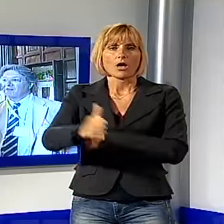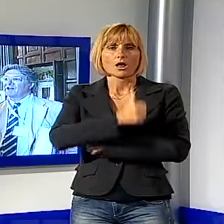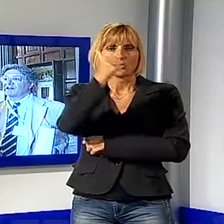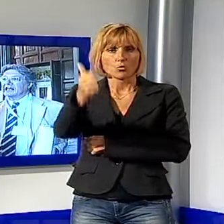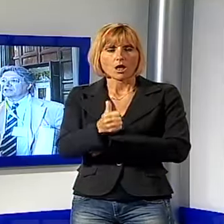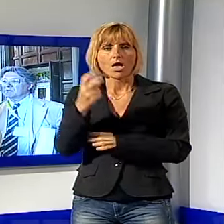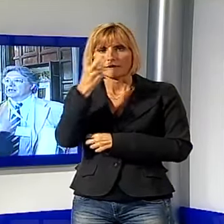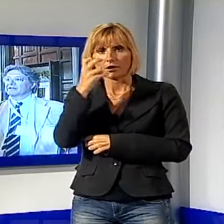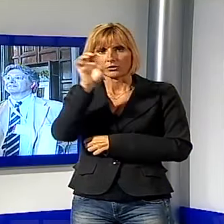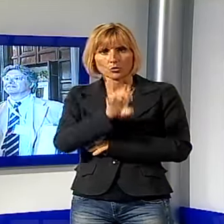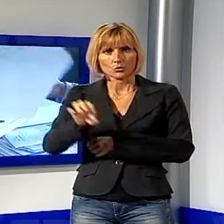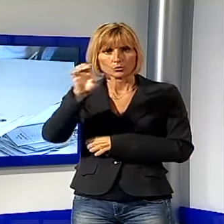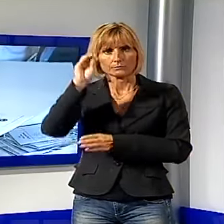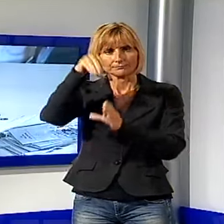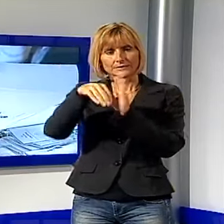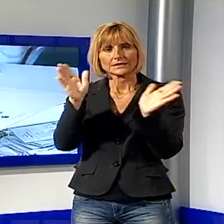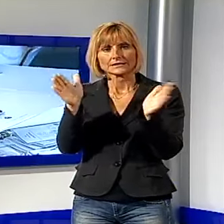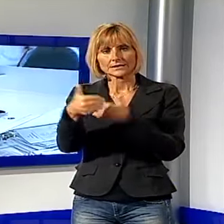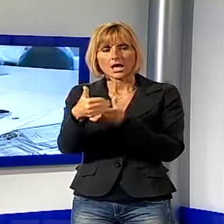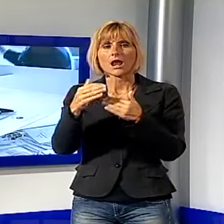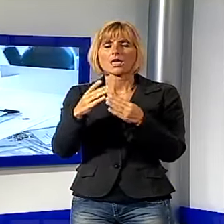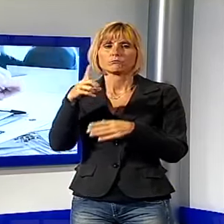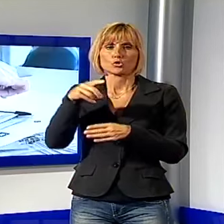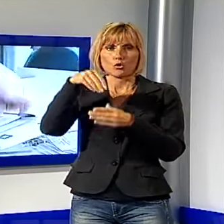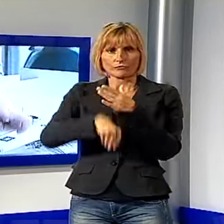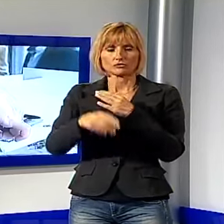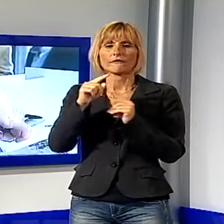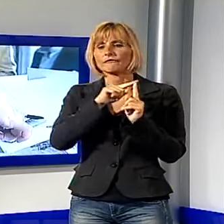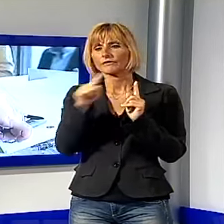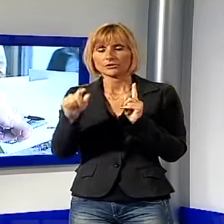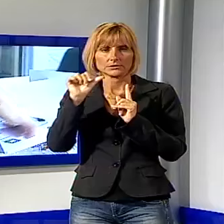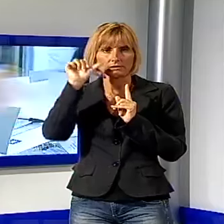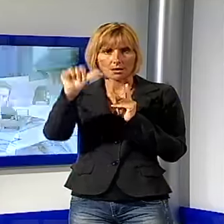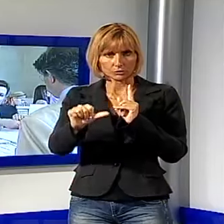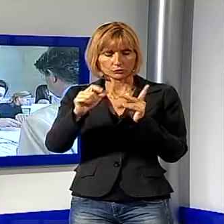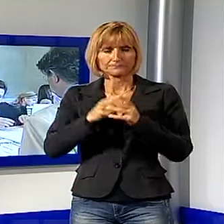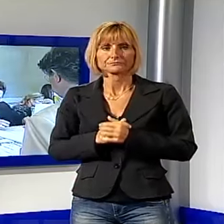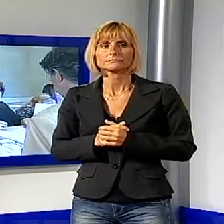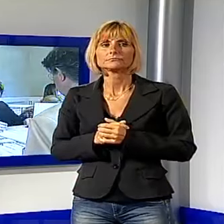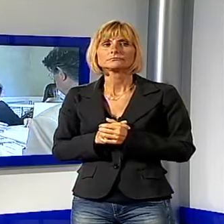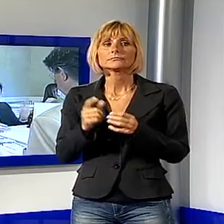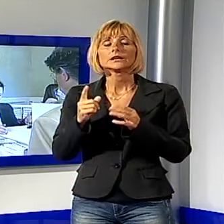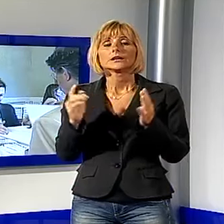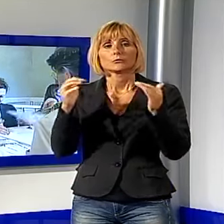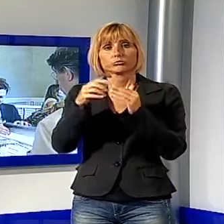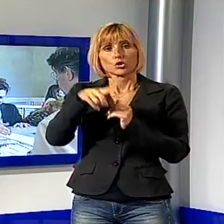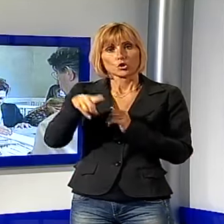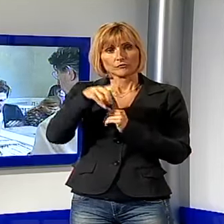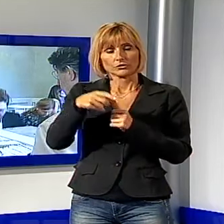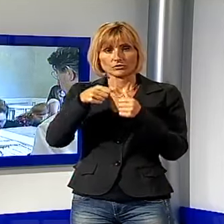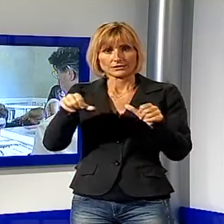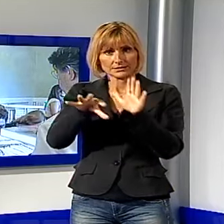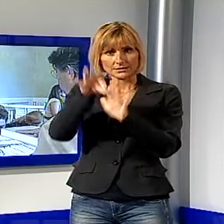europei, che si tiene nelle sale monumentali di Palazzo Ducale fino a sabato. Lucca è stata scelta come sede ideale per questo importante